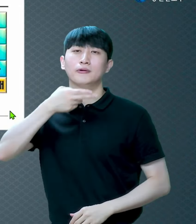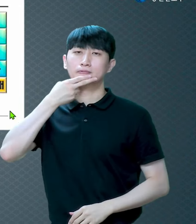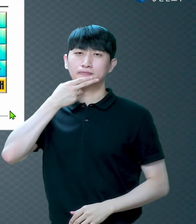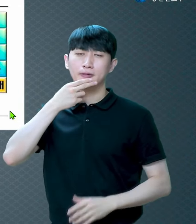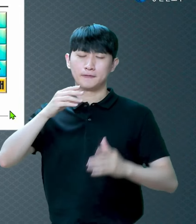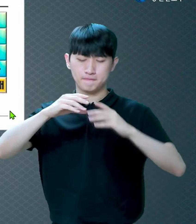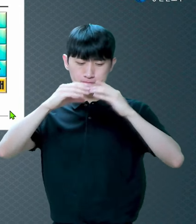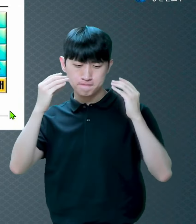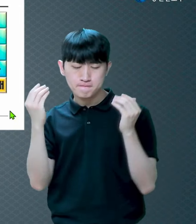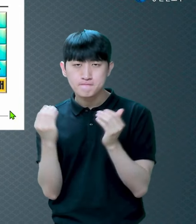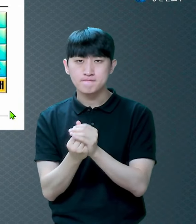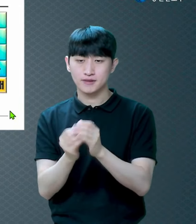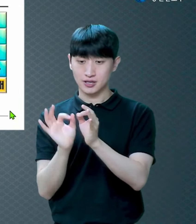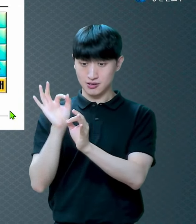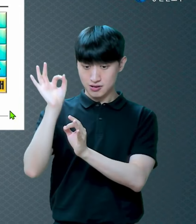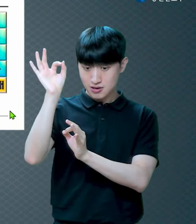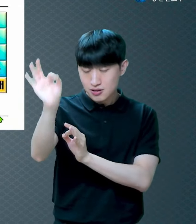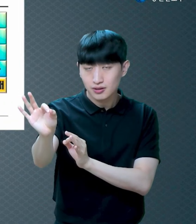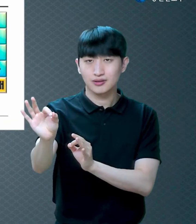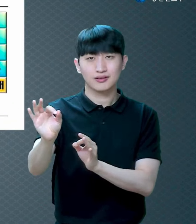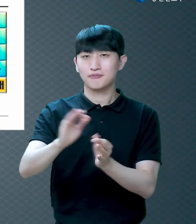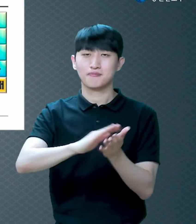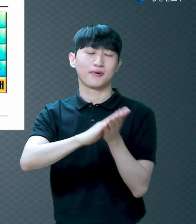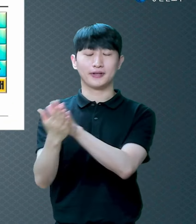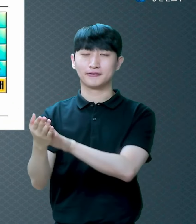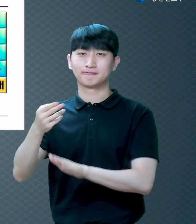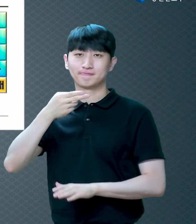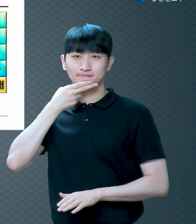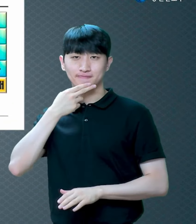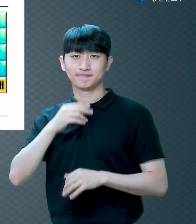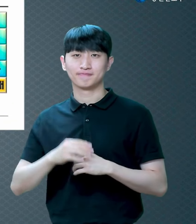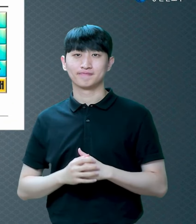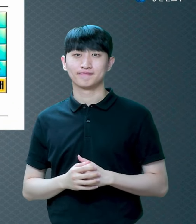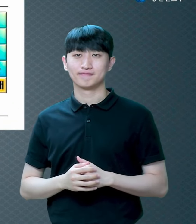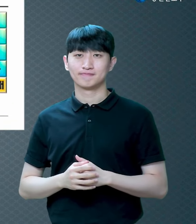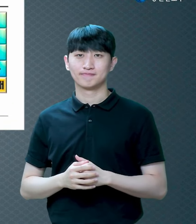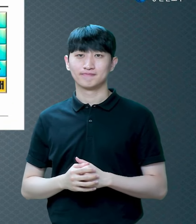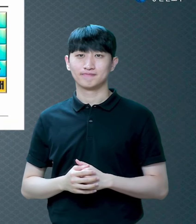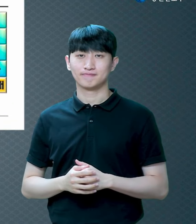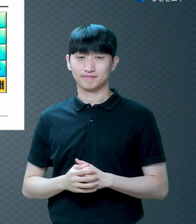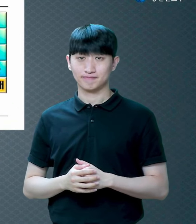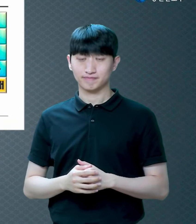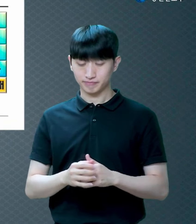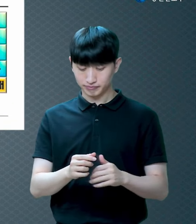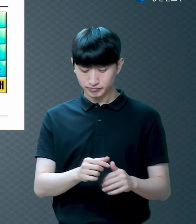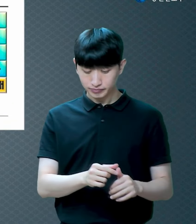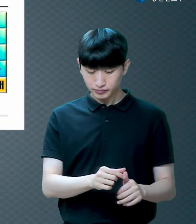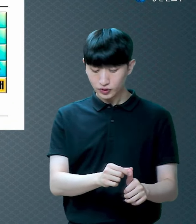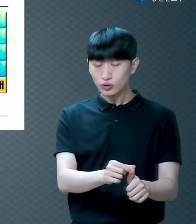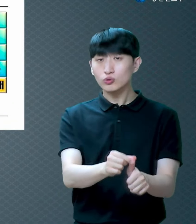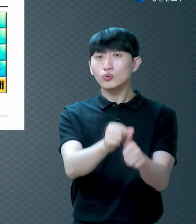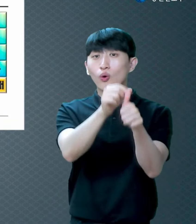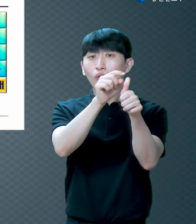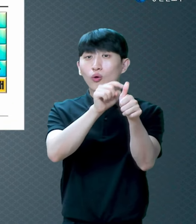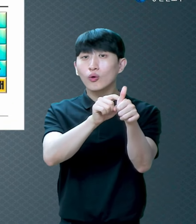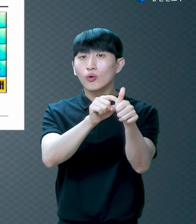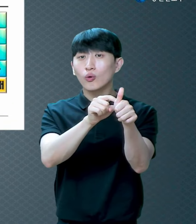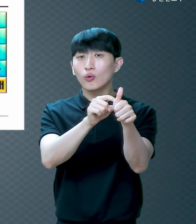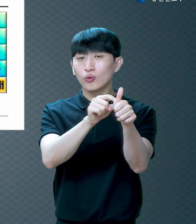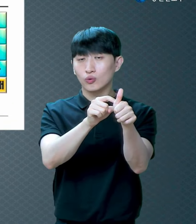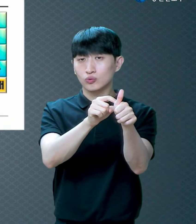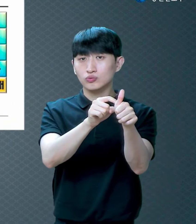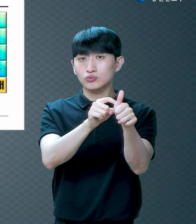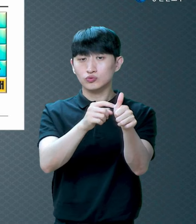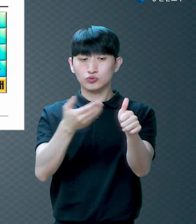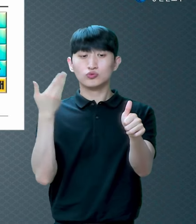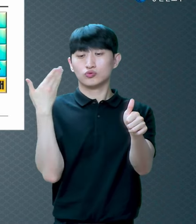바뀌어지지 않아요 그리고 왜 바뀌어지지 않냐 구원의 주체가 하나님이에요